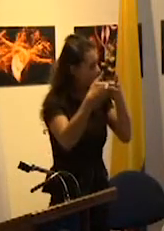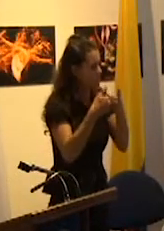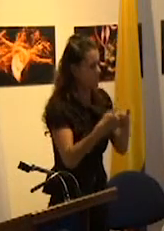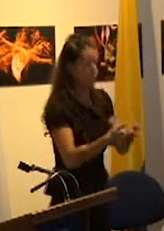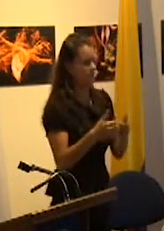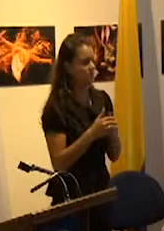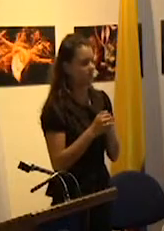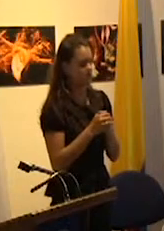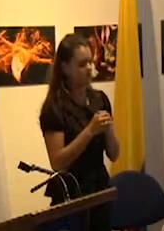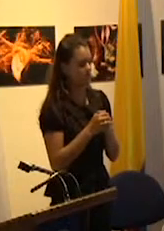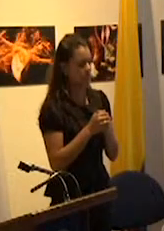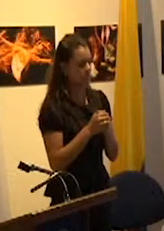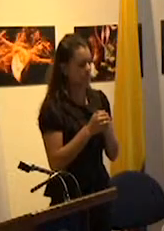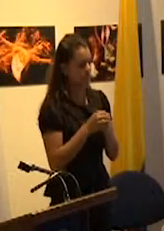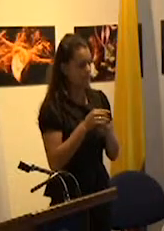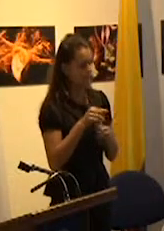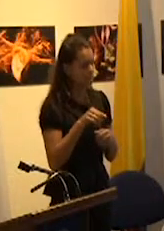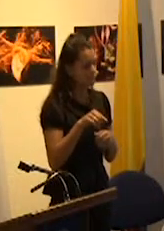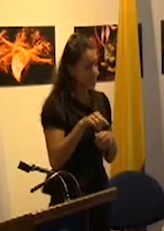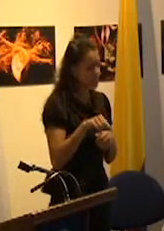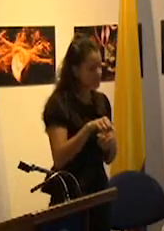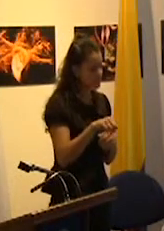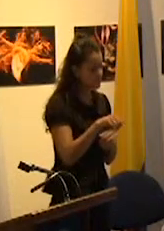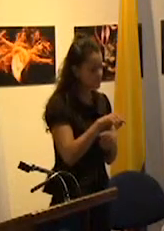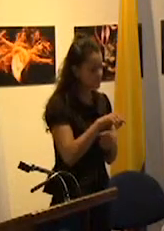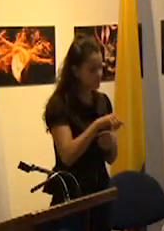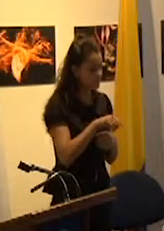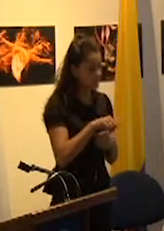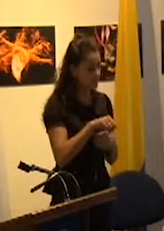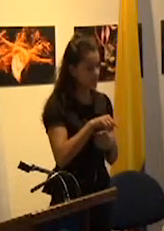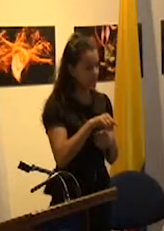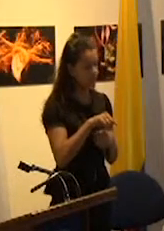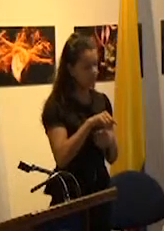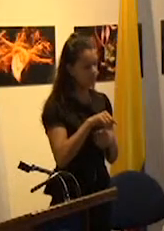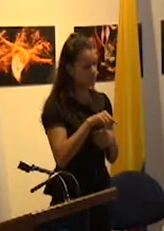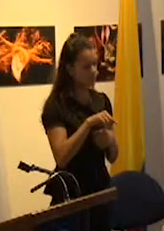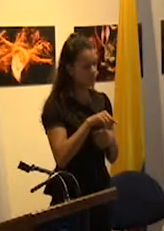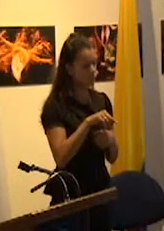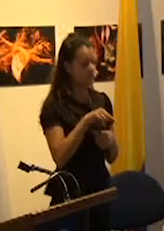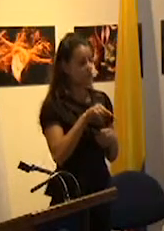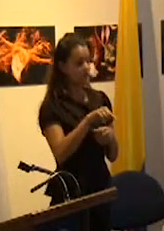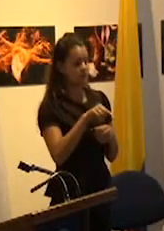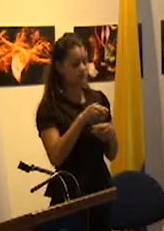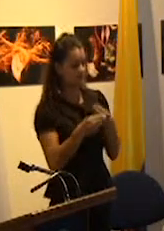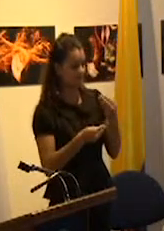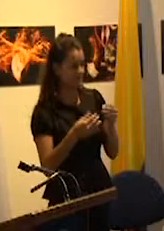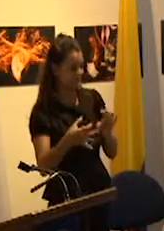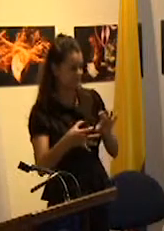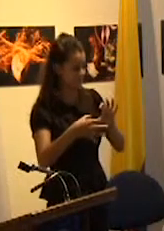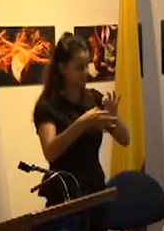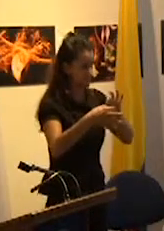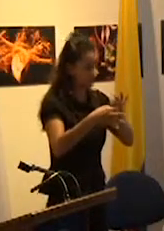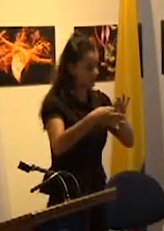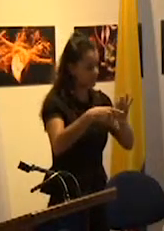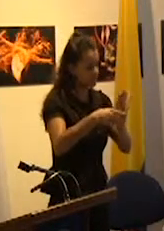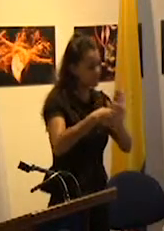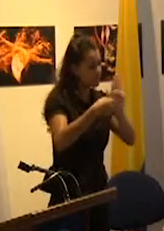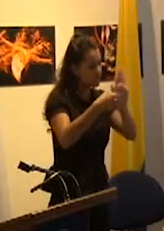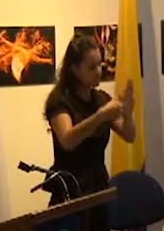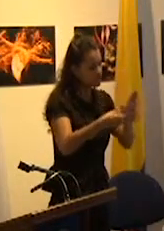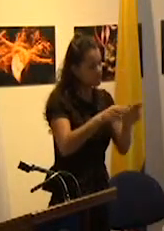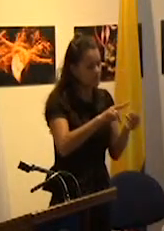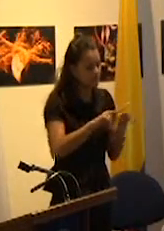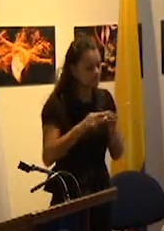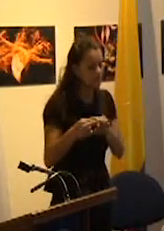tiempo esa unificación soslaya las relaciones autónomas entre los niños o sea